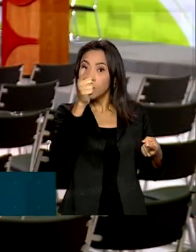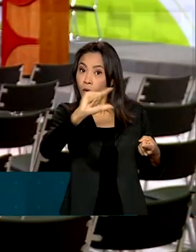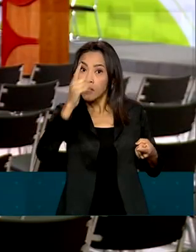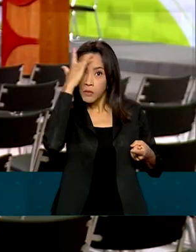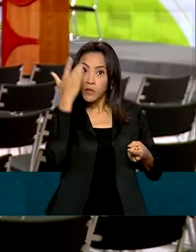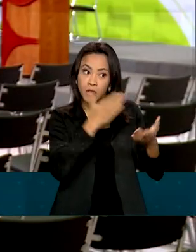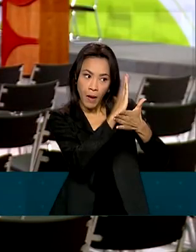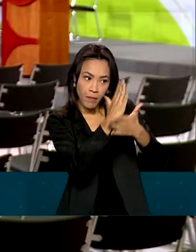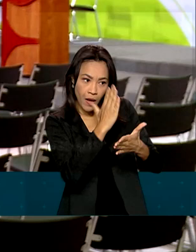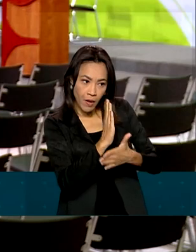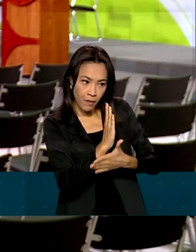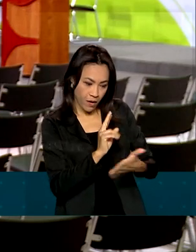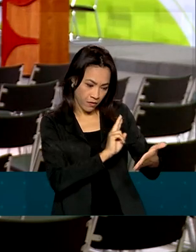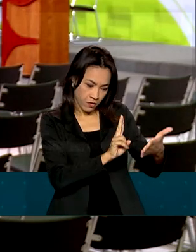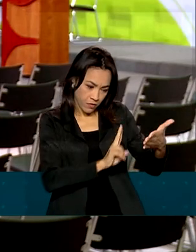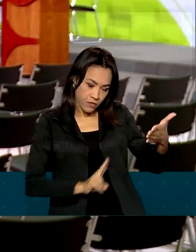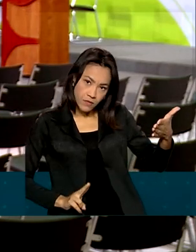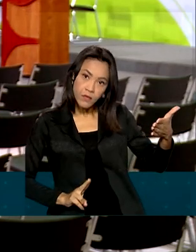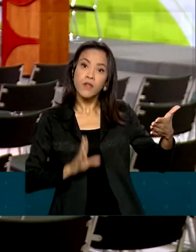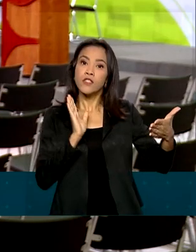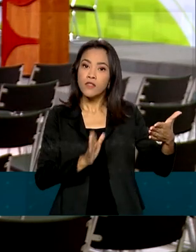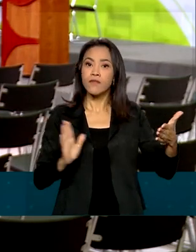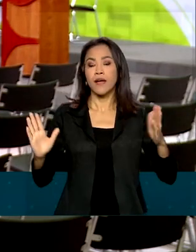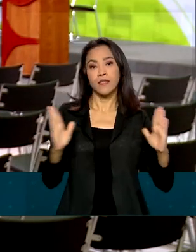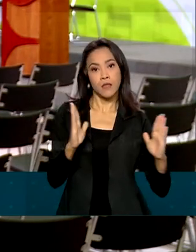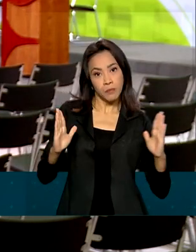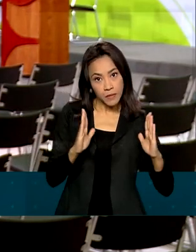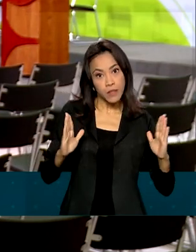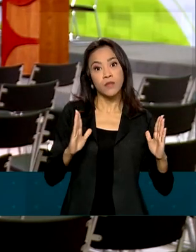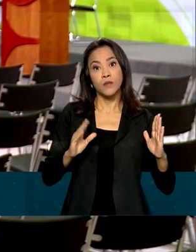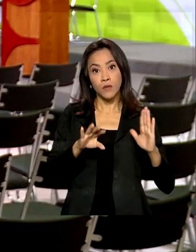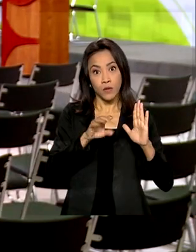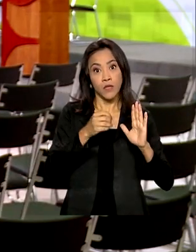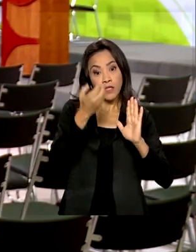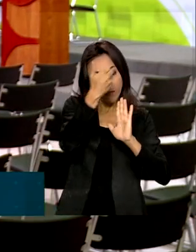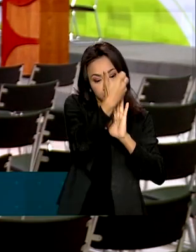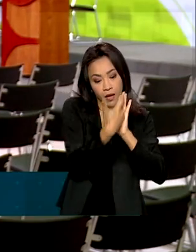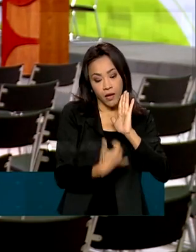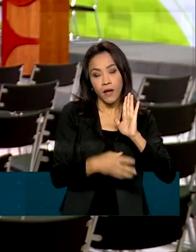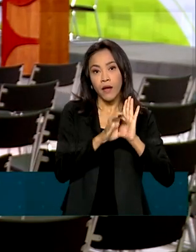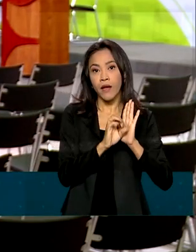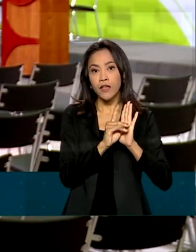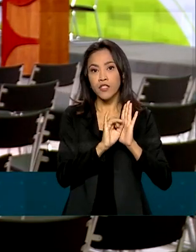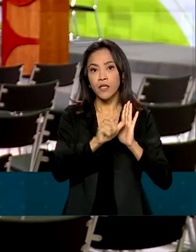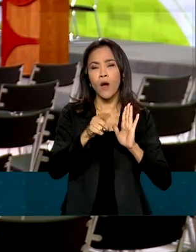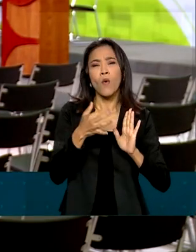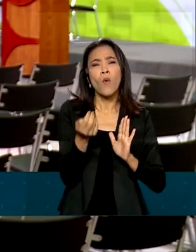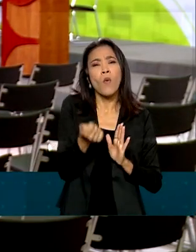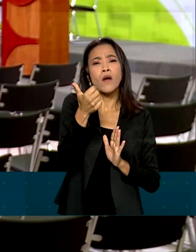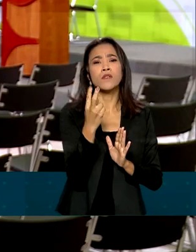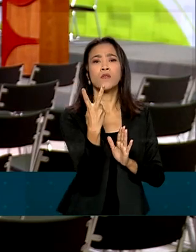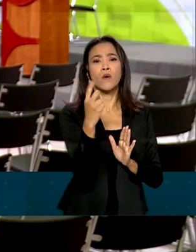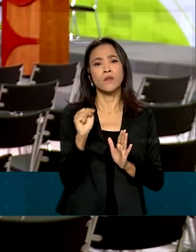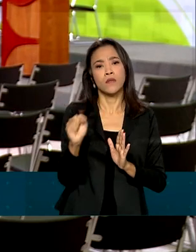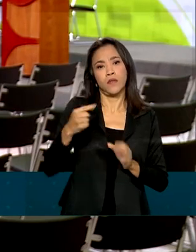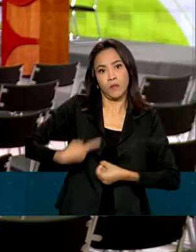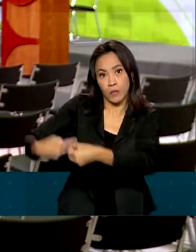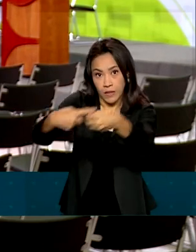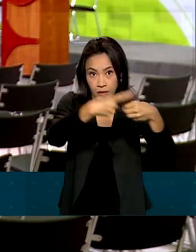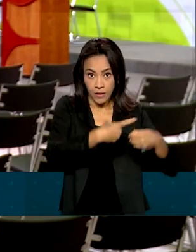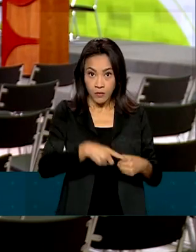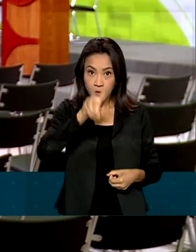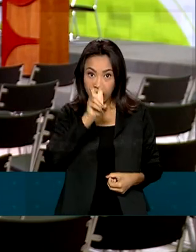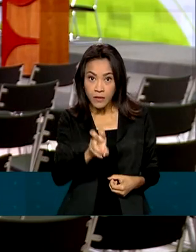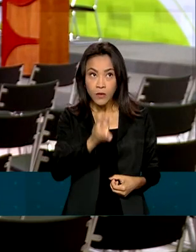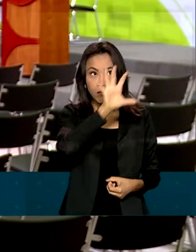convocados até o final do prazo estipulado no edital. O programa vai atender quase 2 mil municípios, nas cinco regiões